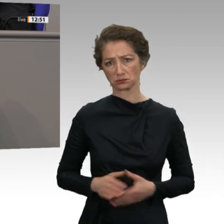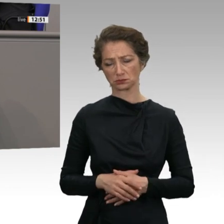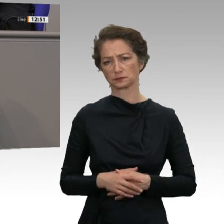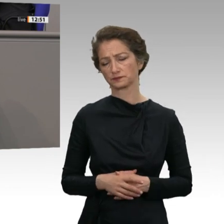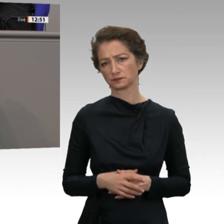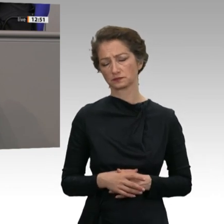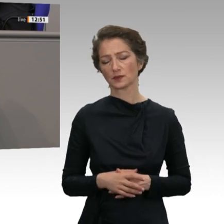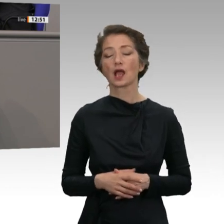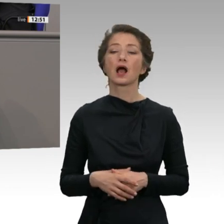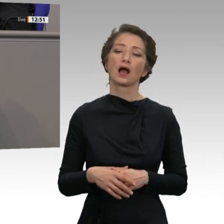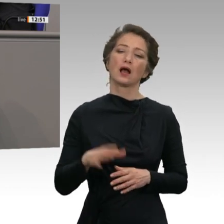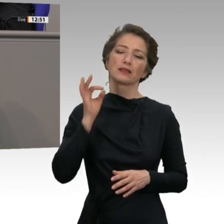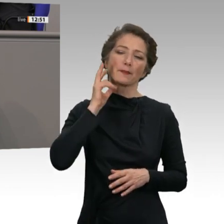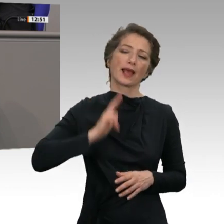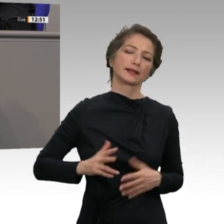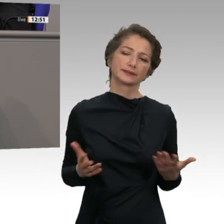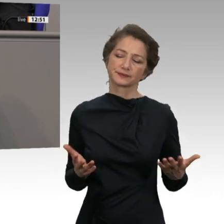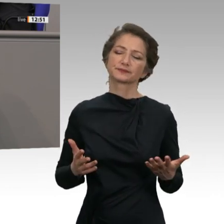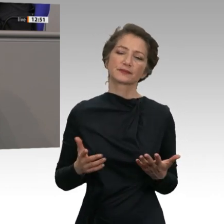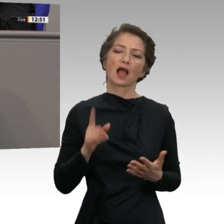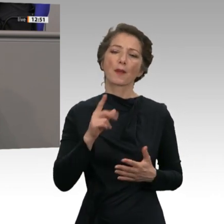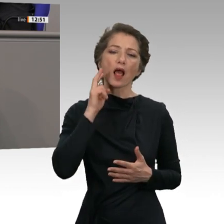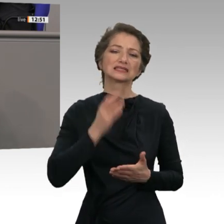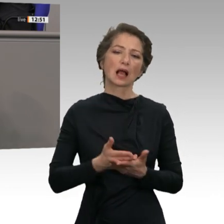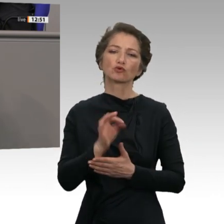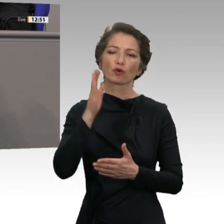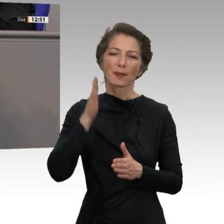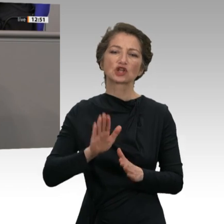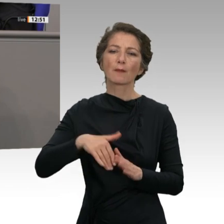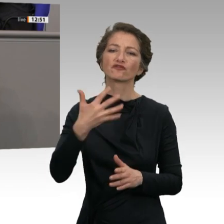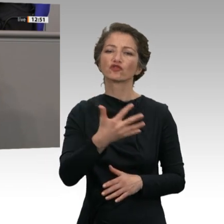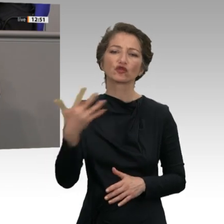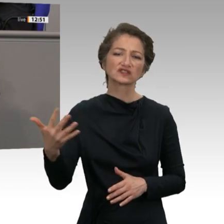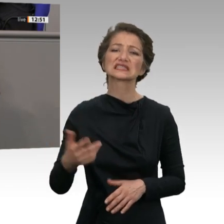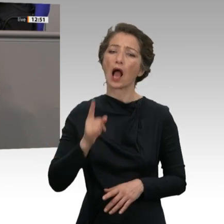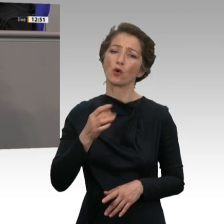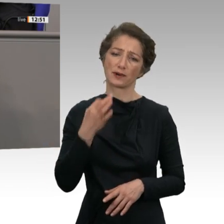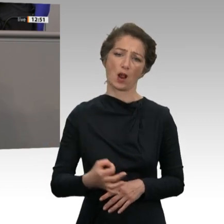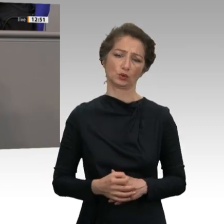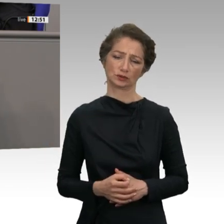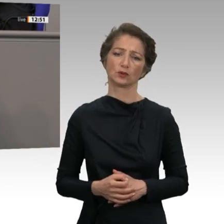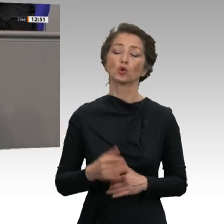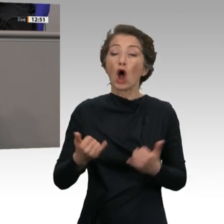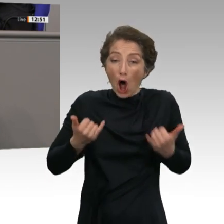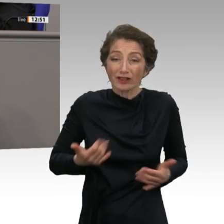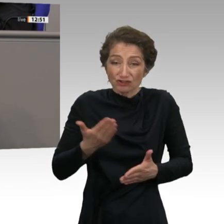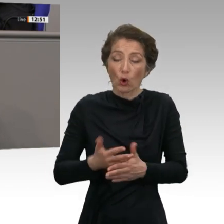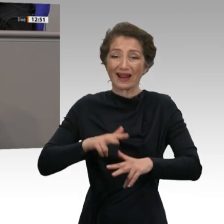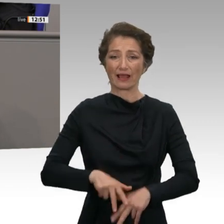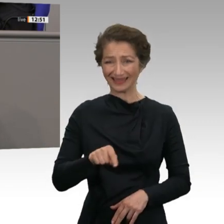wir brauchen aber auch wirksame Maßnahmen gegen die Altersarmut für Menschen ab 55 Jahren und für die heutigen Rentnerinnen und Rentner. Viele von Ihnen